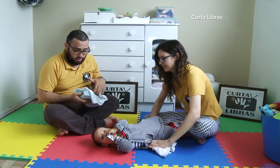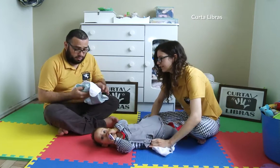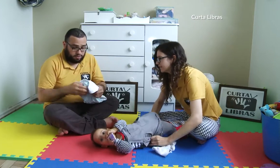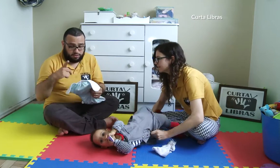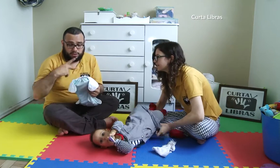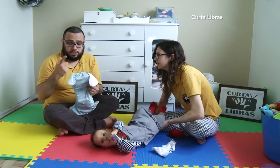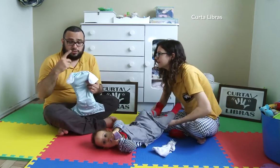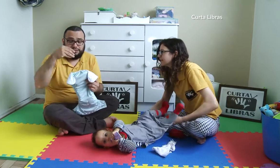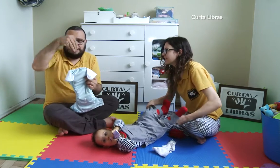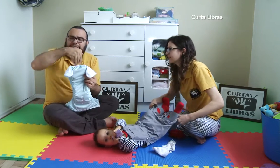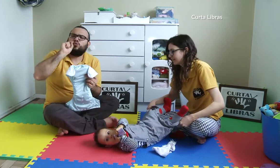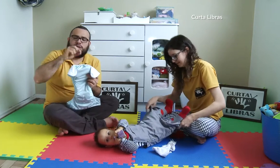Então o que tem aqui dentro?